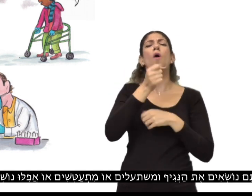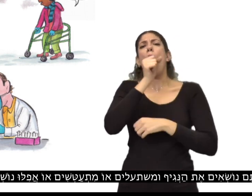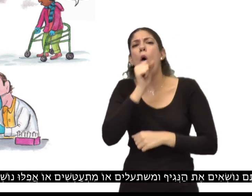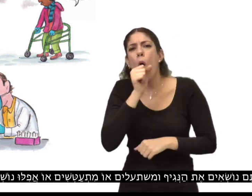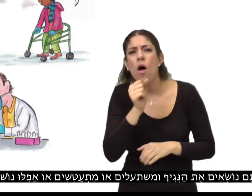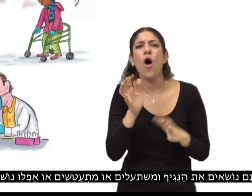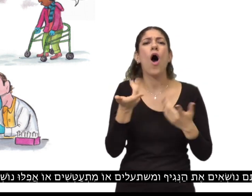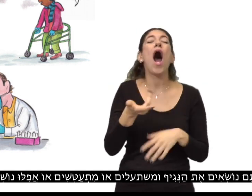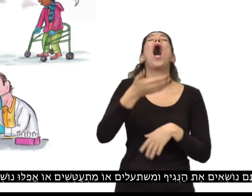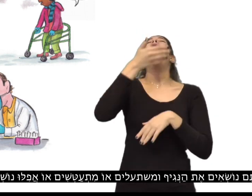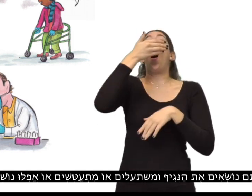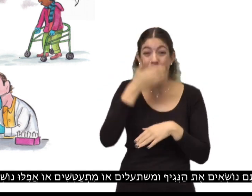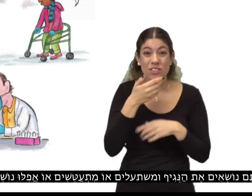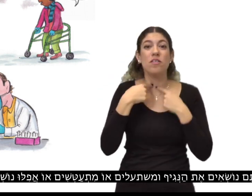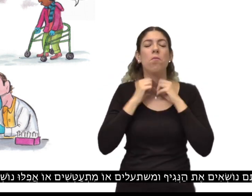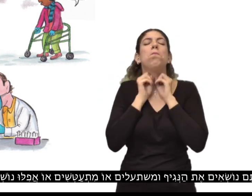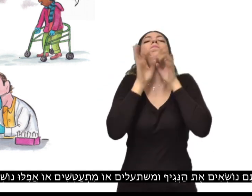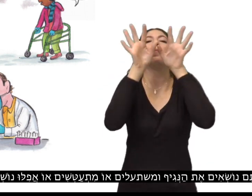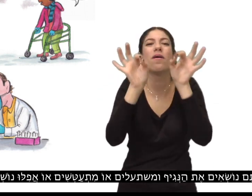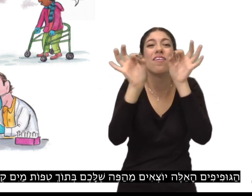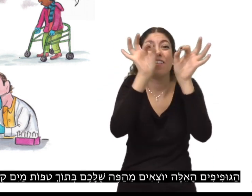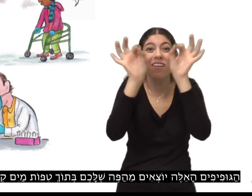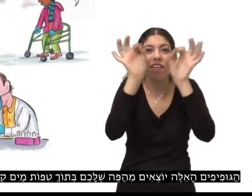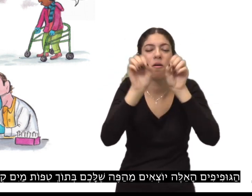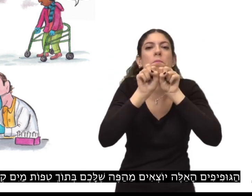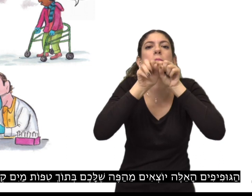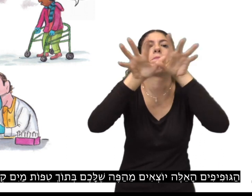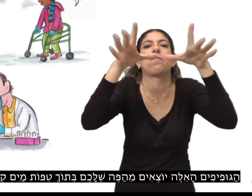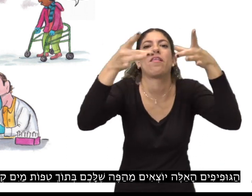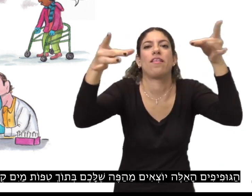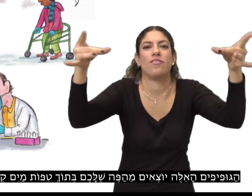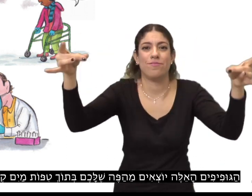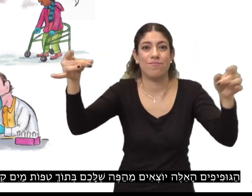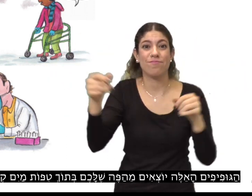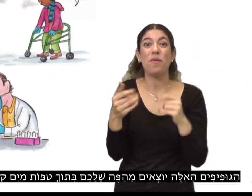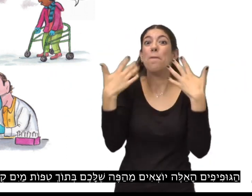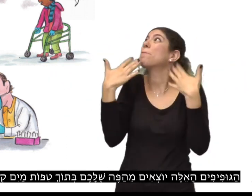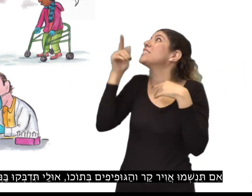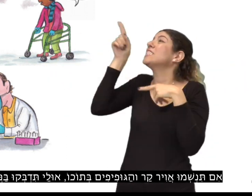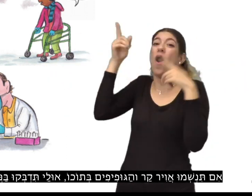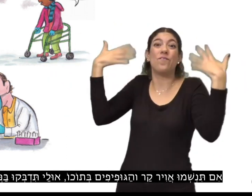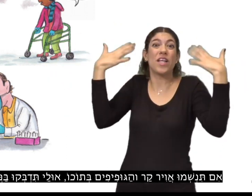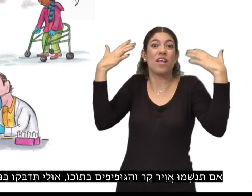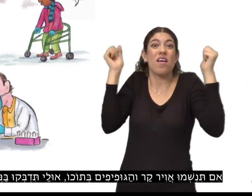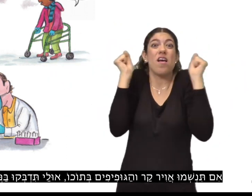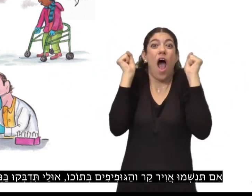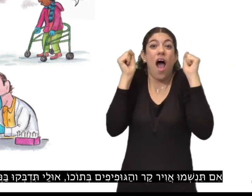אם אתם נוסעים את הנגיף ומשתעלים או מתעדשים או אפילו נושפים אוויר החוצה, הגופיפים האלה יוצאים מהפה שלכם בתוך טיפות מים קטנטנות.